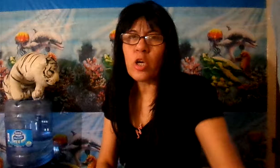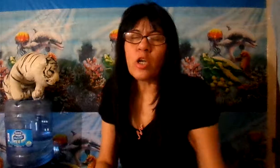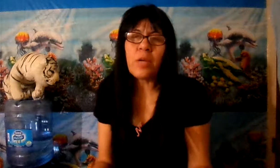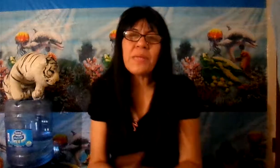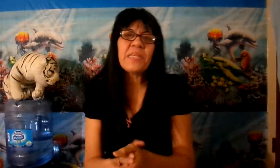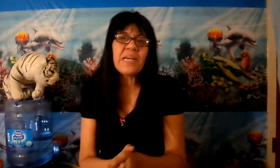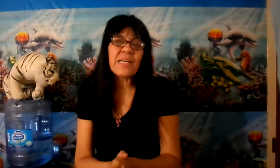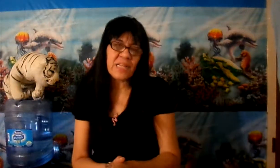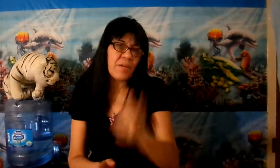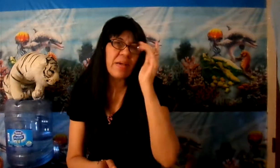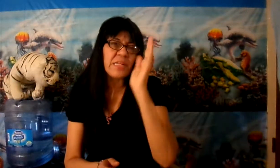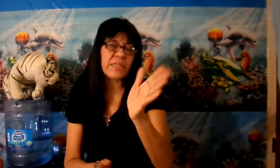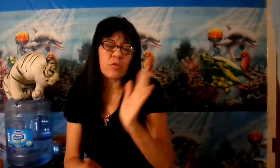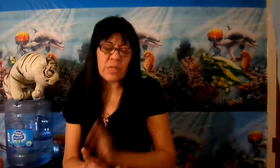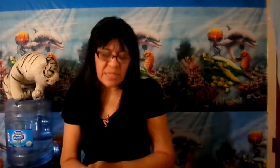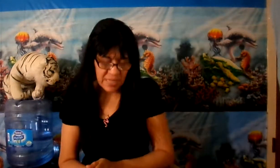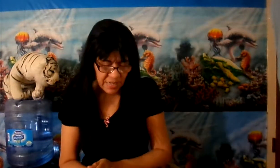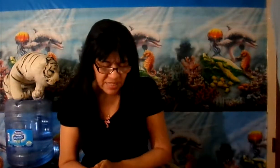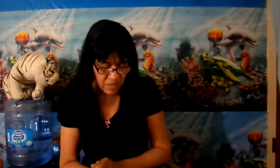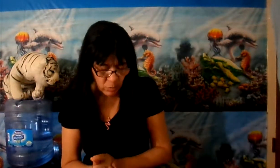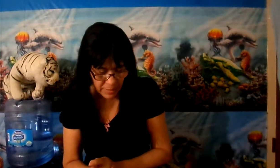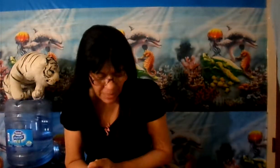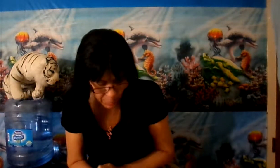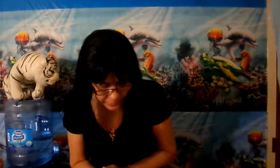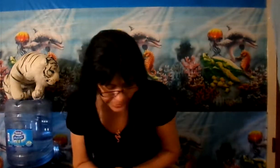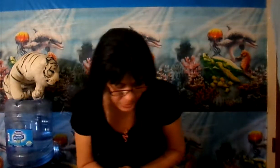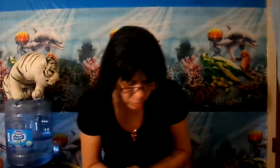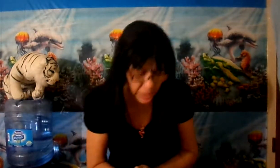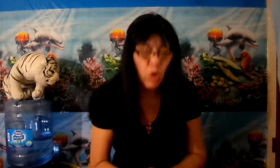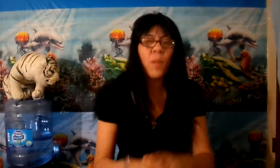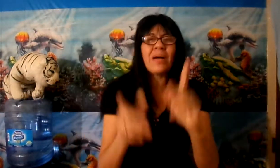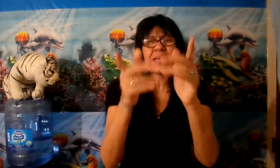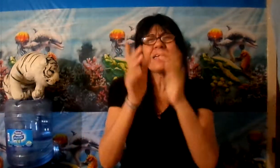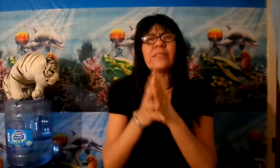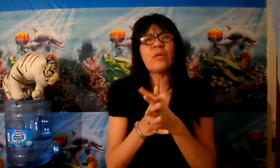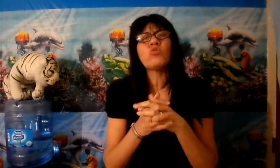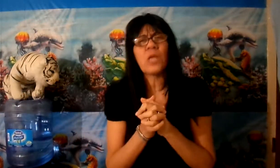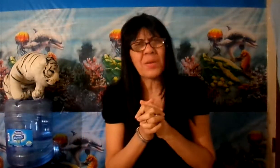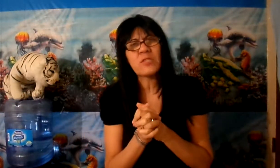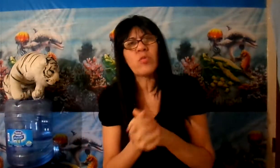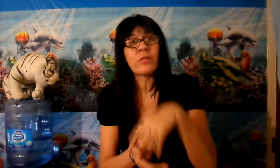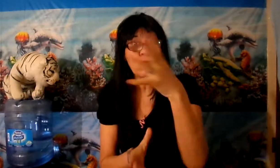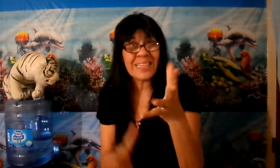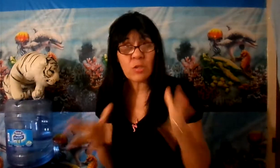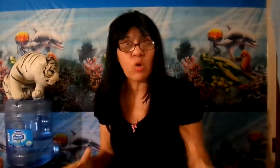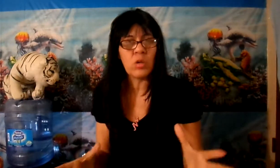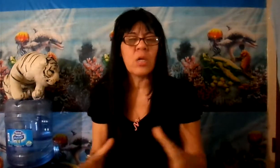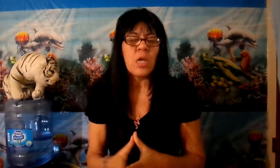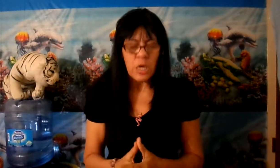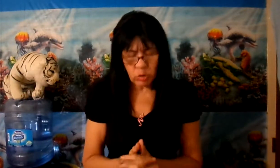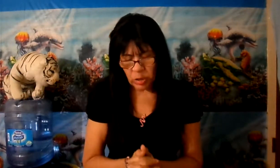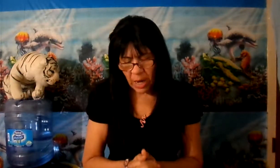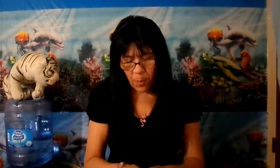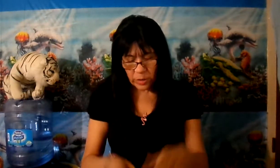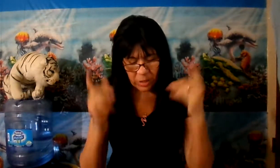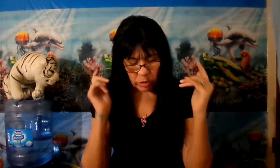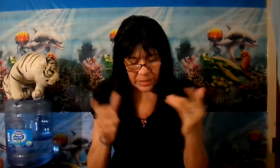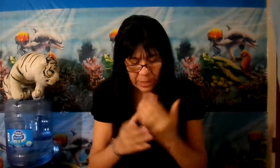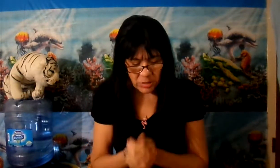Pero le bendiga, esta es la evangelista Yolanda Sala, te saludan en el amor de Jesucristo. Vamos a traerte un tema sobre Donald Trump. Y tú dirás por qué yo te traigo ese